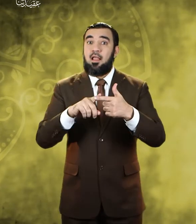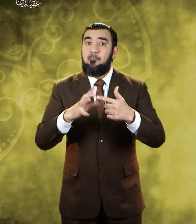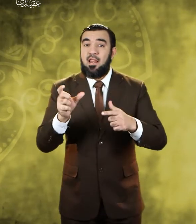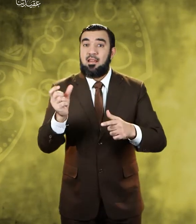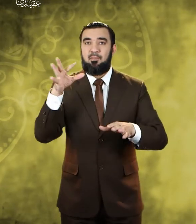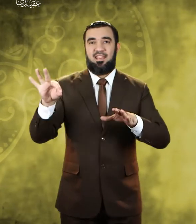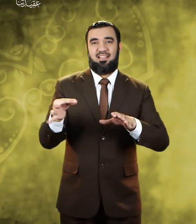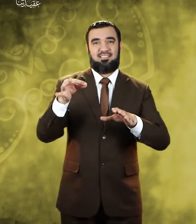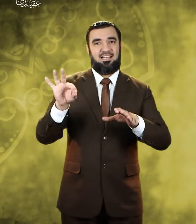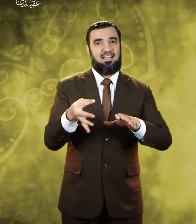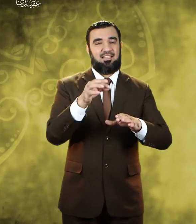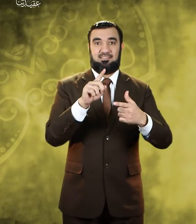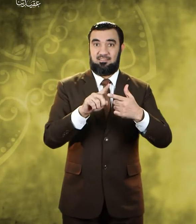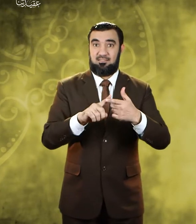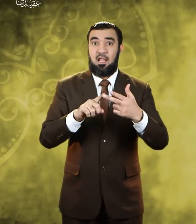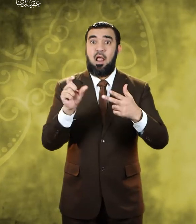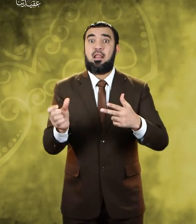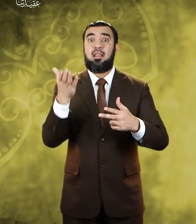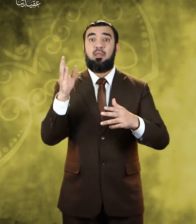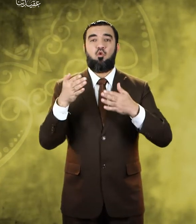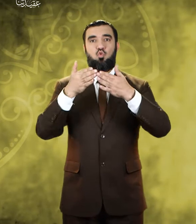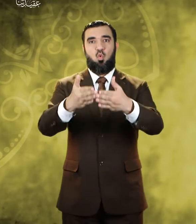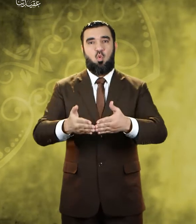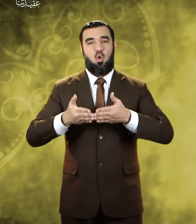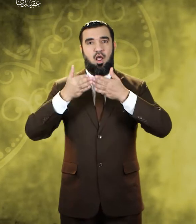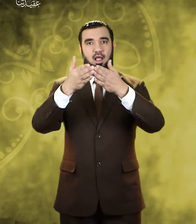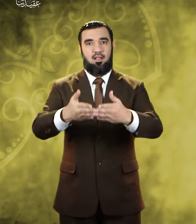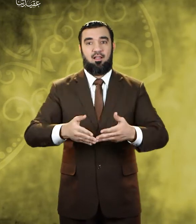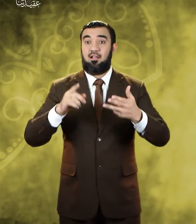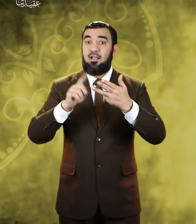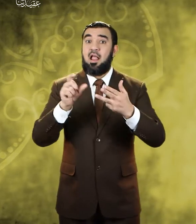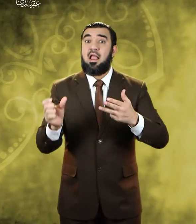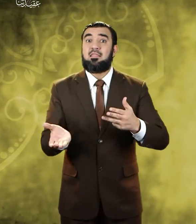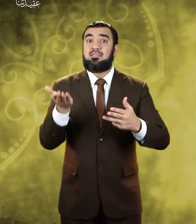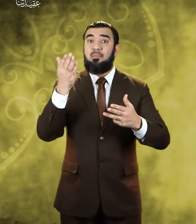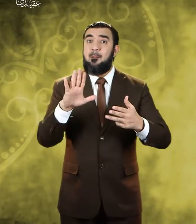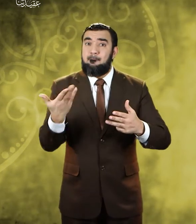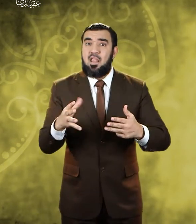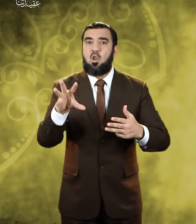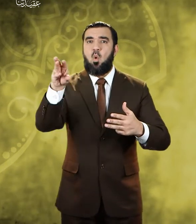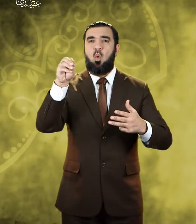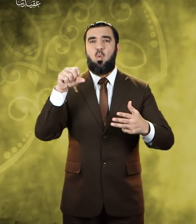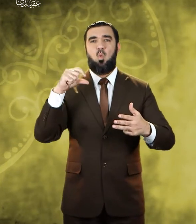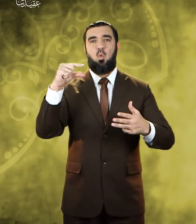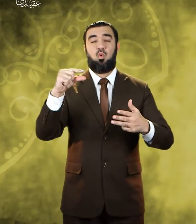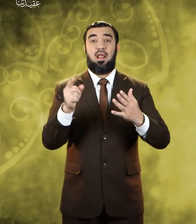وإدريس ونوح وهود